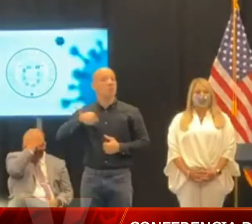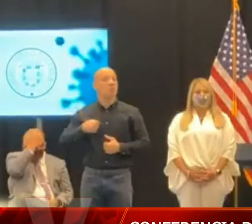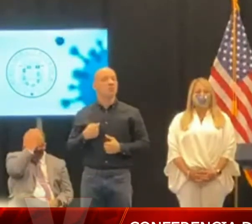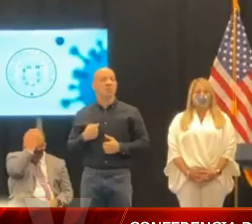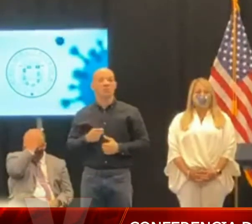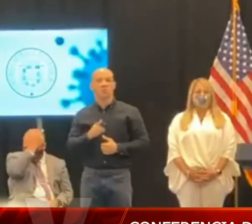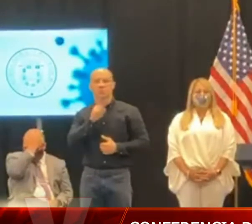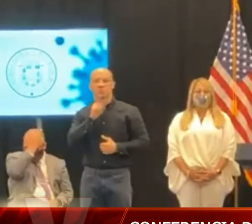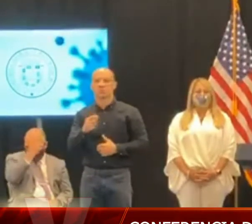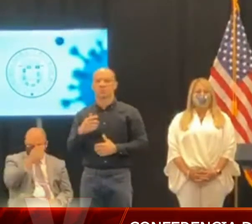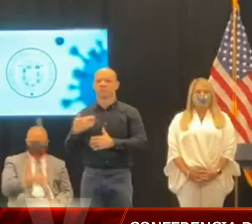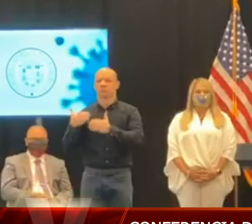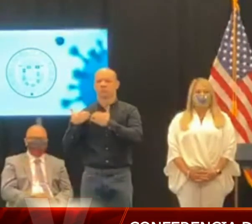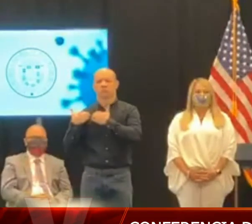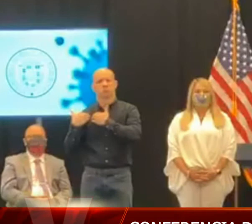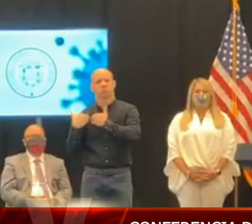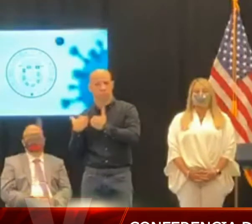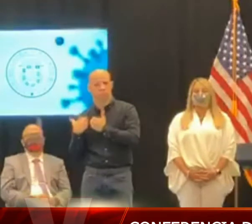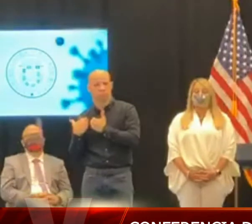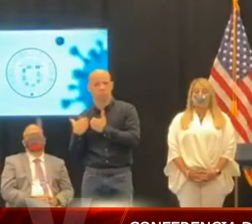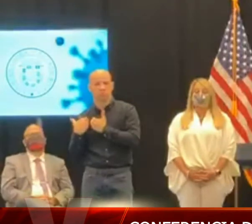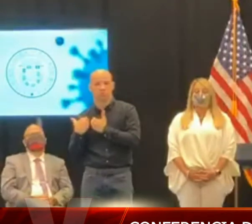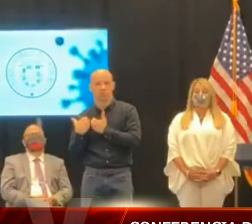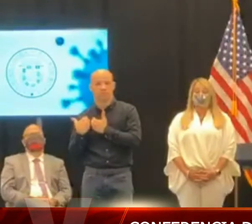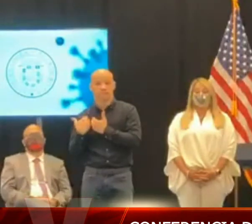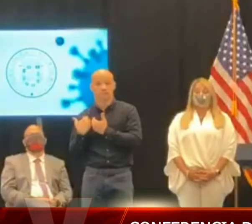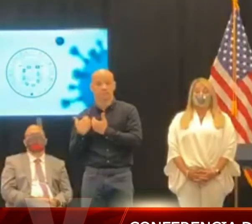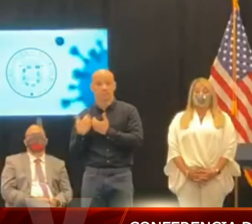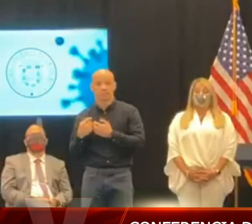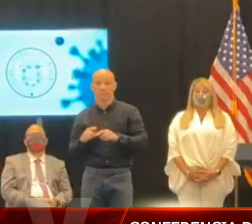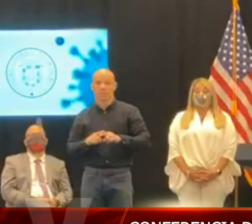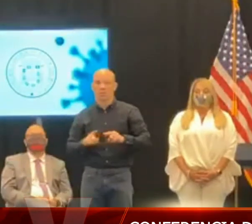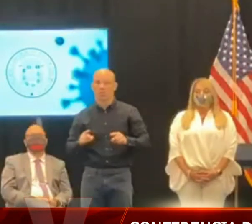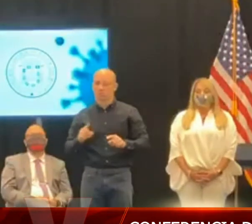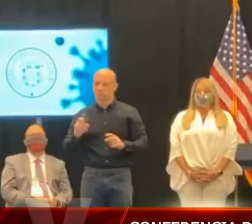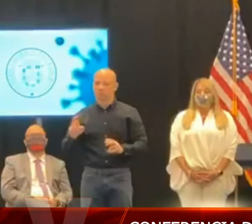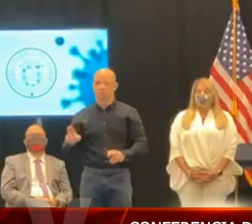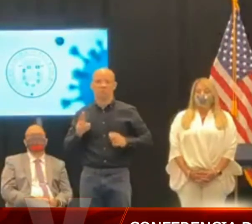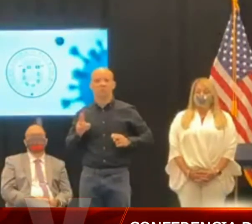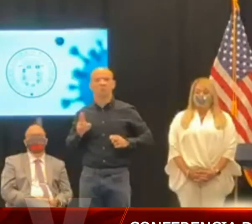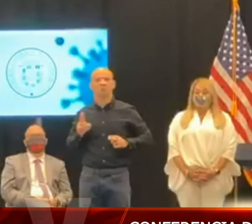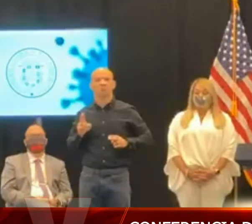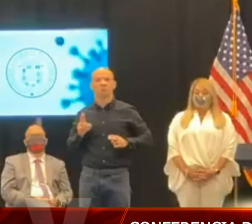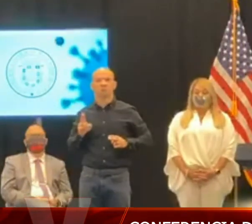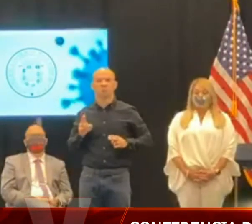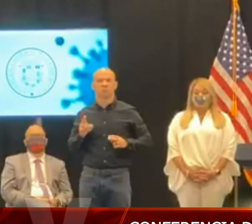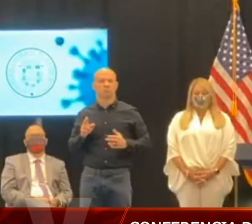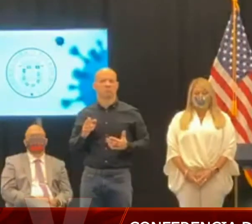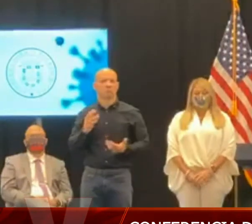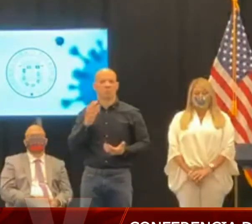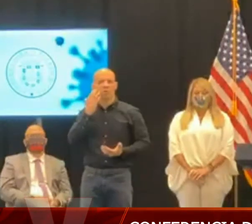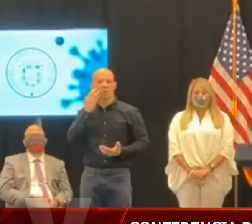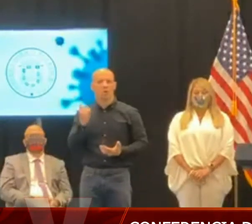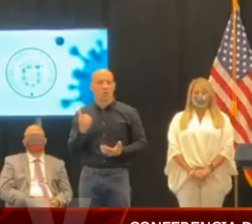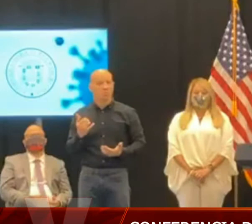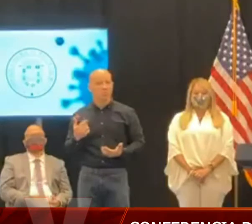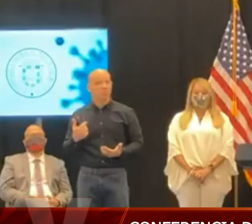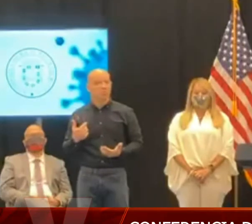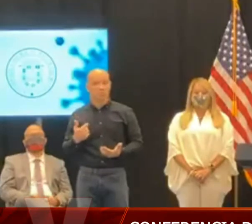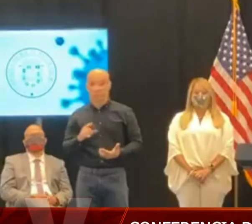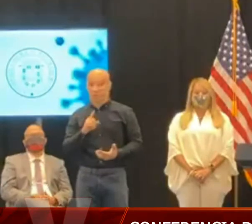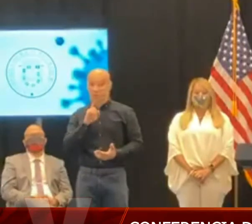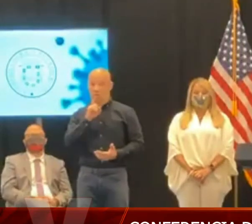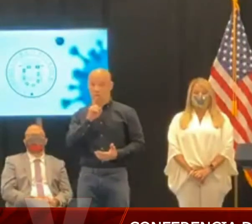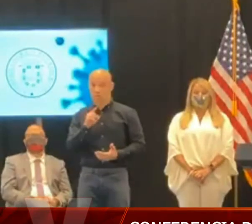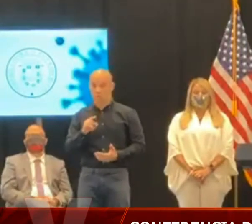responsabilidad y, sobre todo, un honor, considerando el hecho de que enfrentamos un enemigo